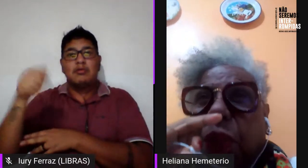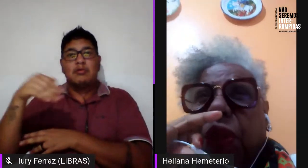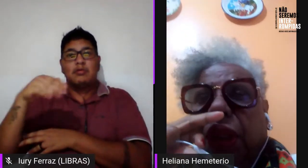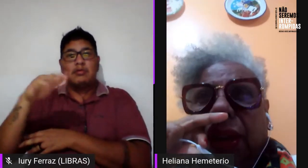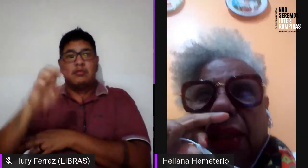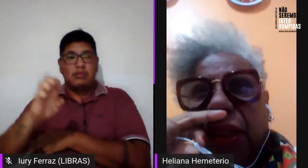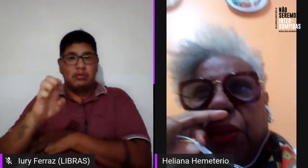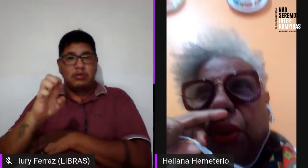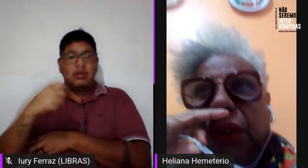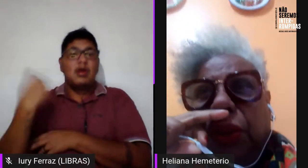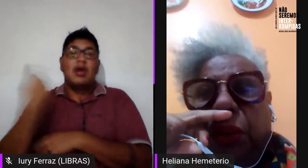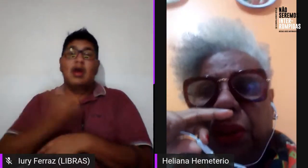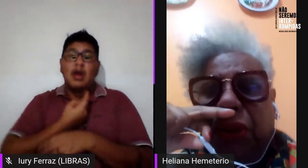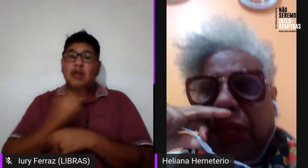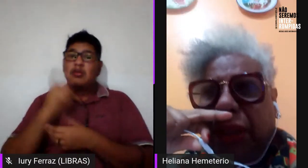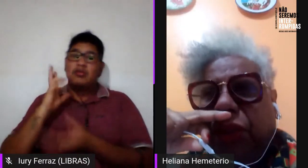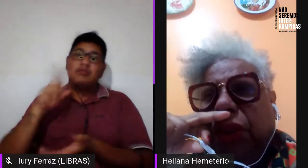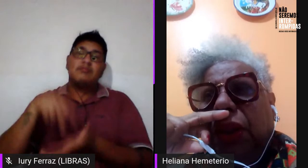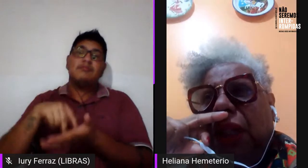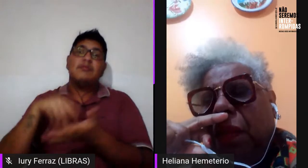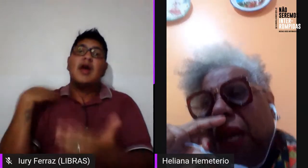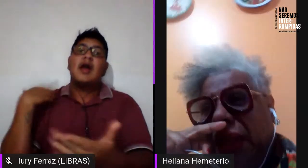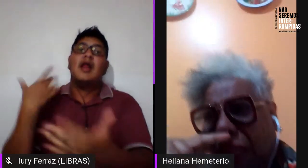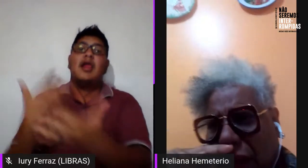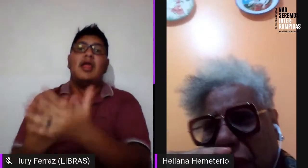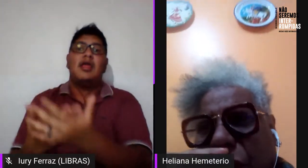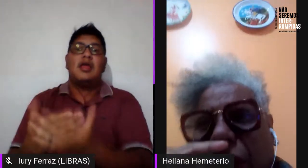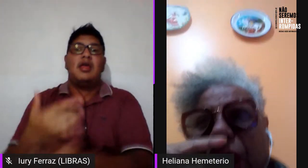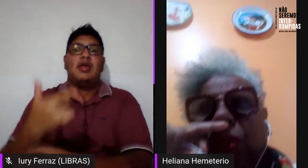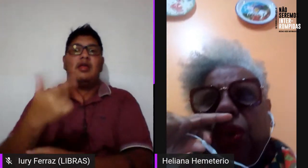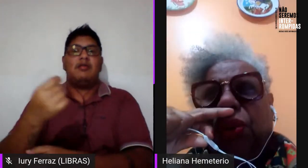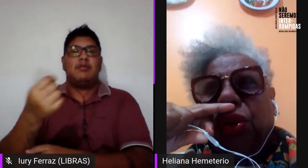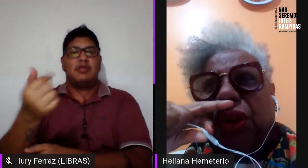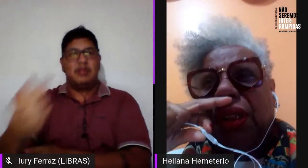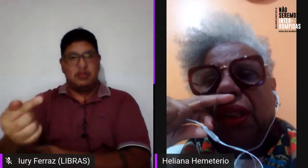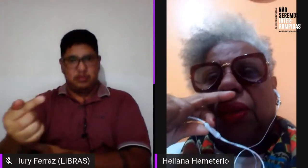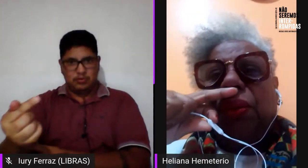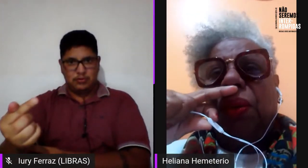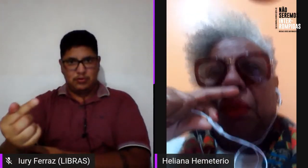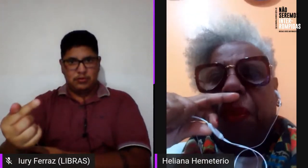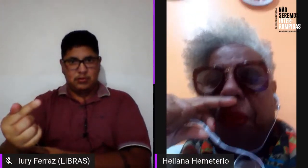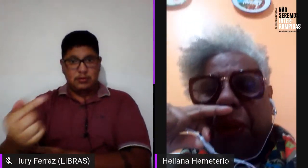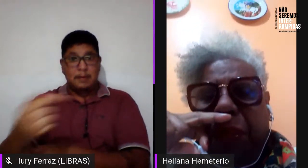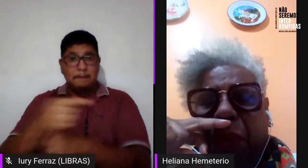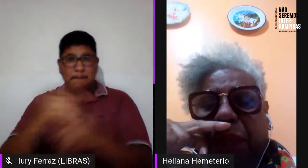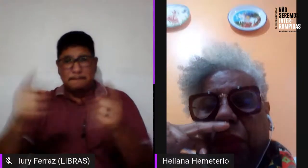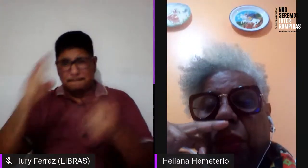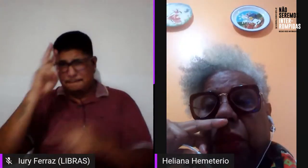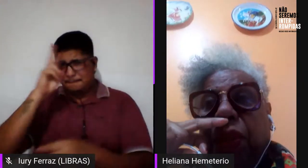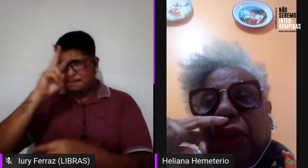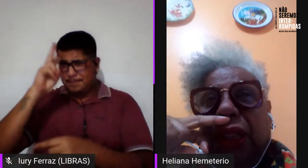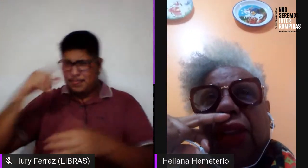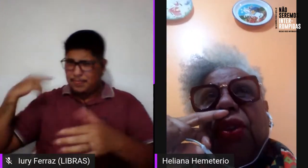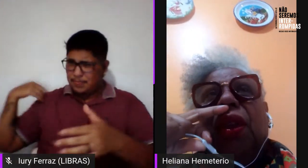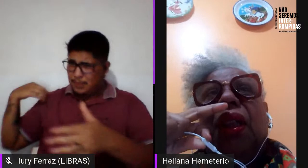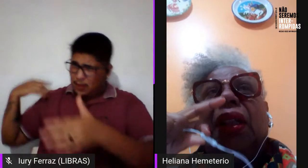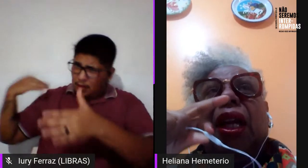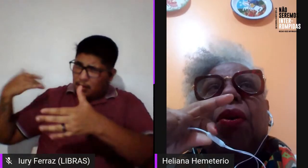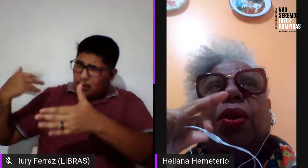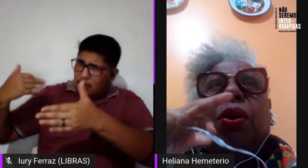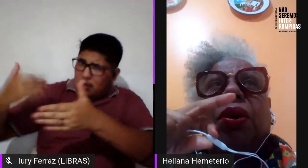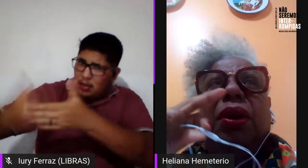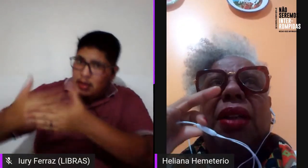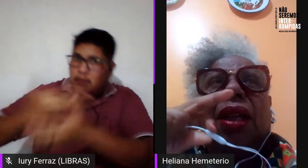candado, que estamos no candado desde 2007. Mas, entre essa história toda, estou esquecendo um momento muito importante,